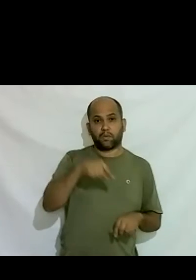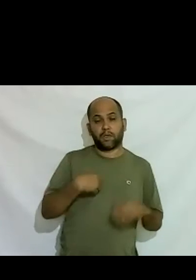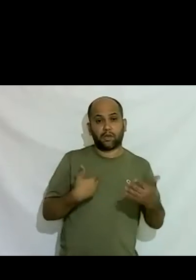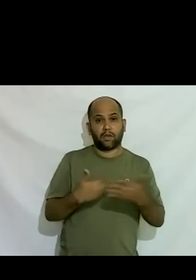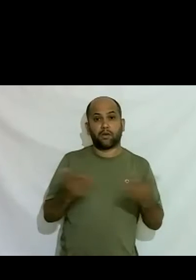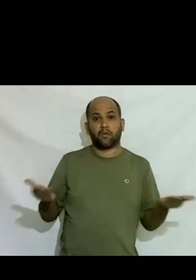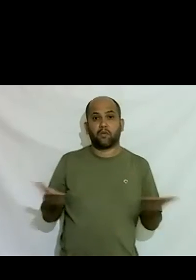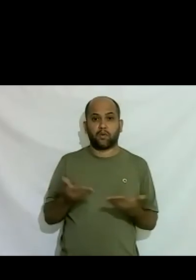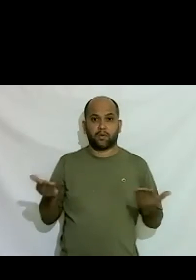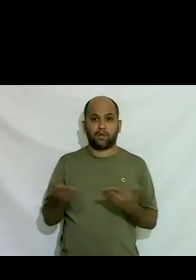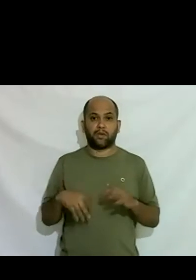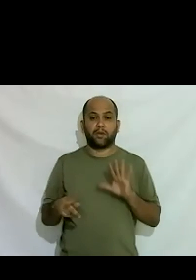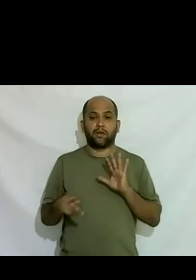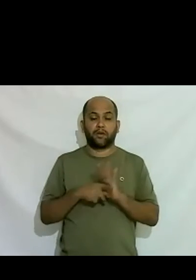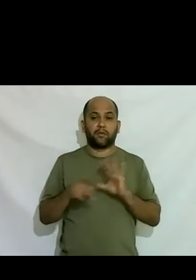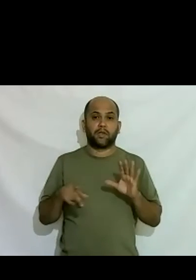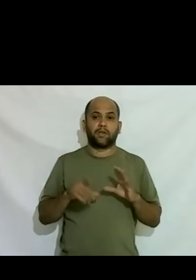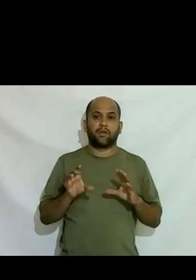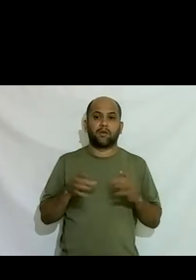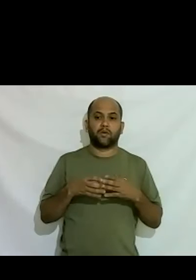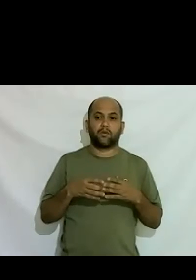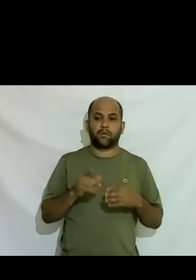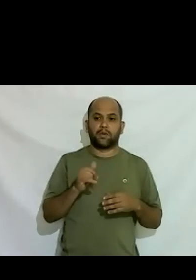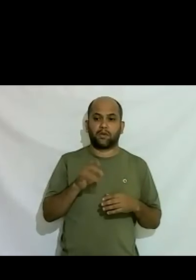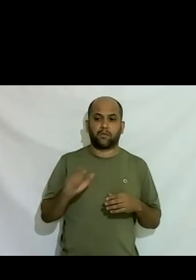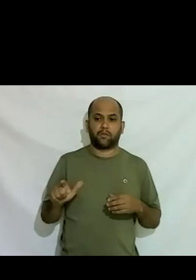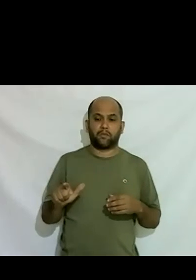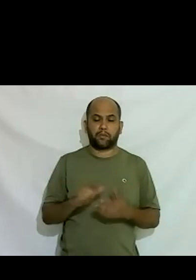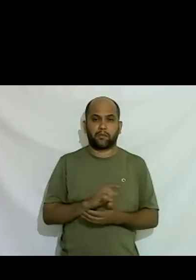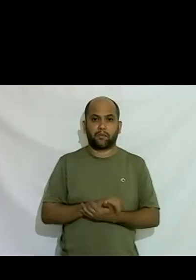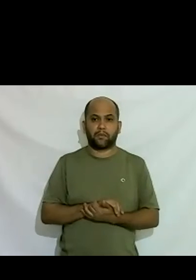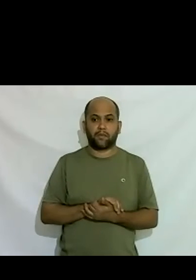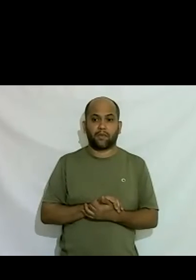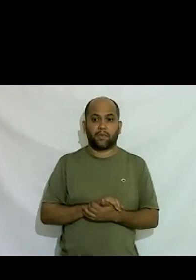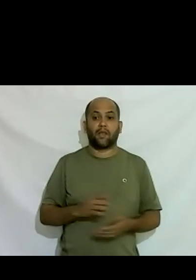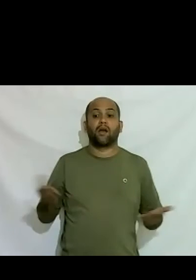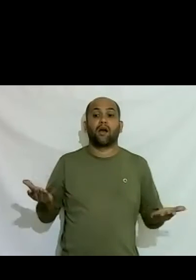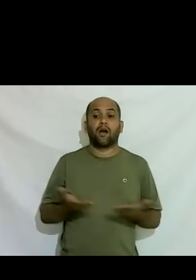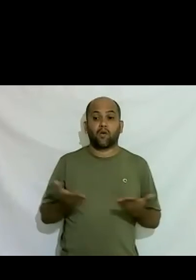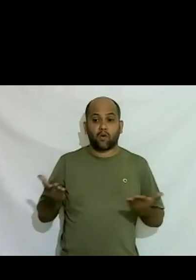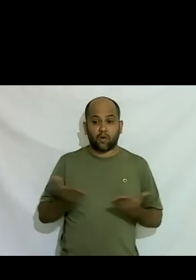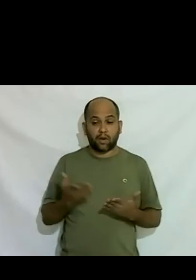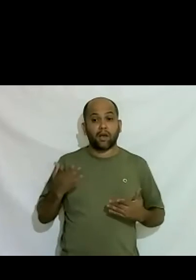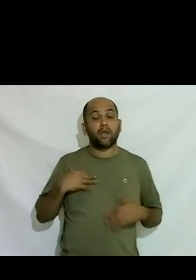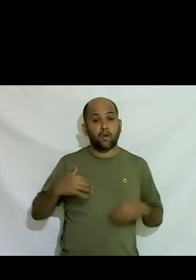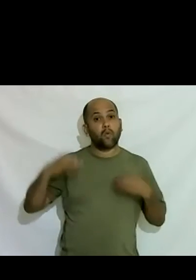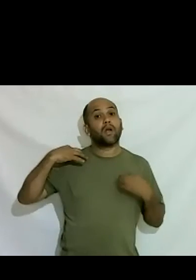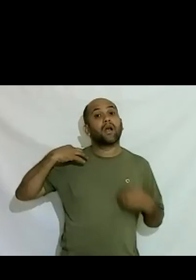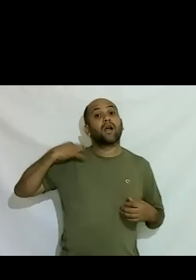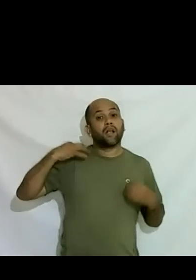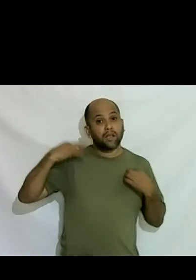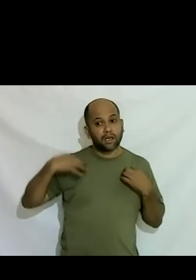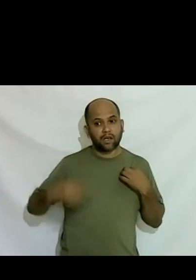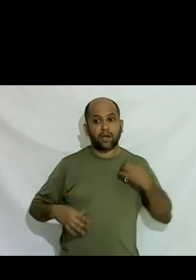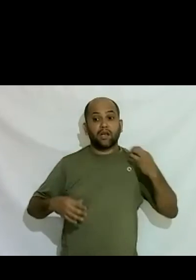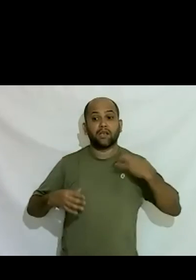faço parte da comissão atual e agora estou candidata oficialmente ao